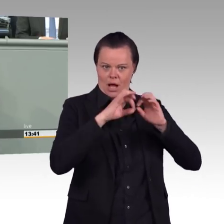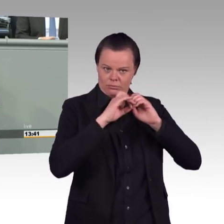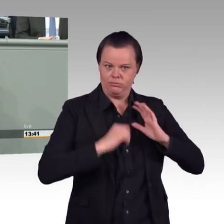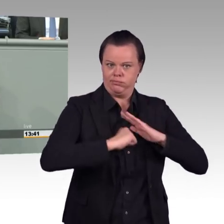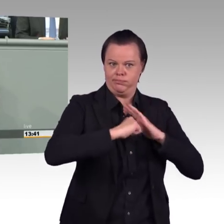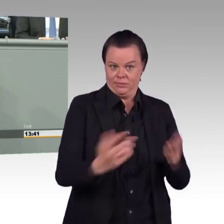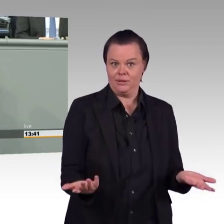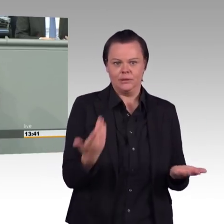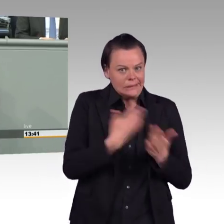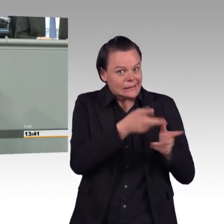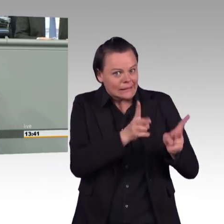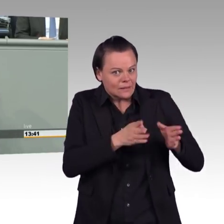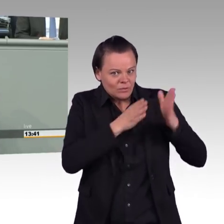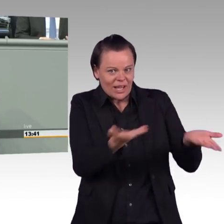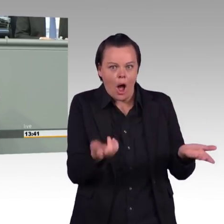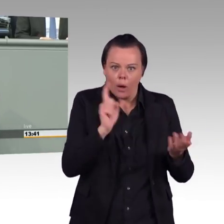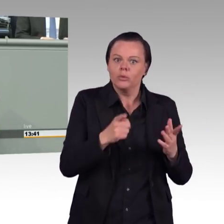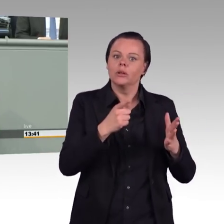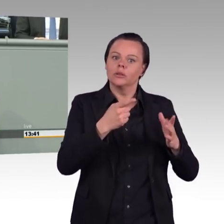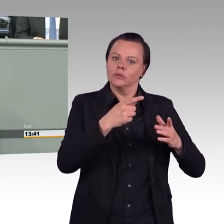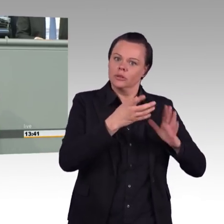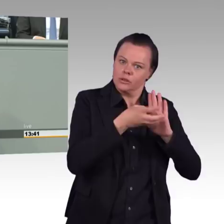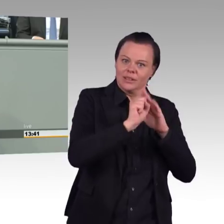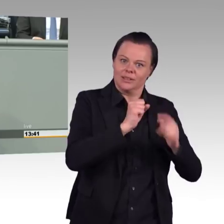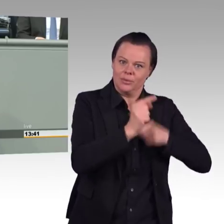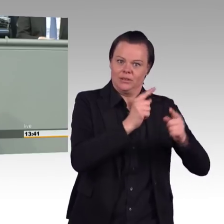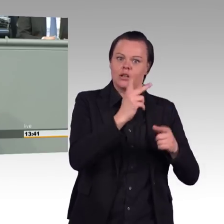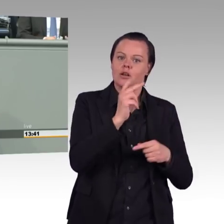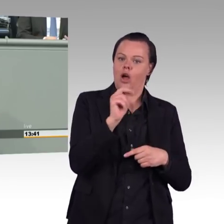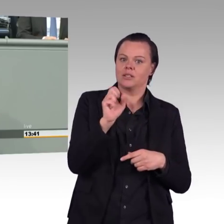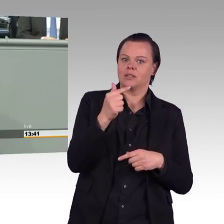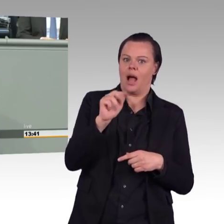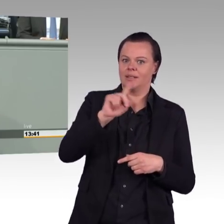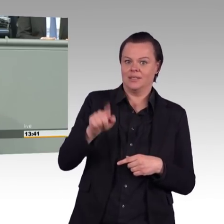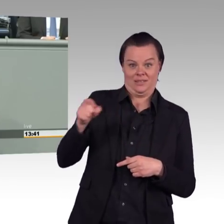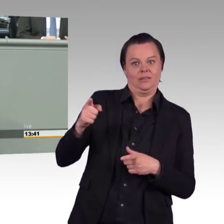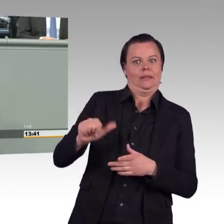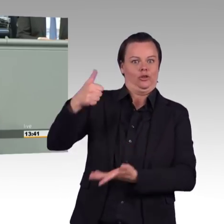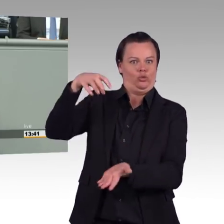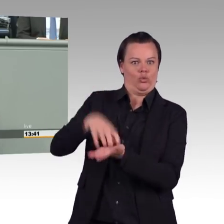Arbeitsplätzen mittlerweile in Deutschland. Und was da gerade abläuft, was die Große Koalition da verzapft, ist fahrlässig.